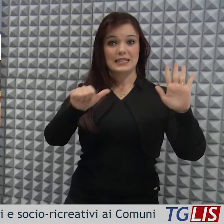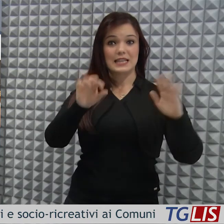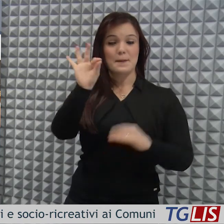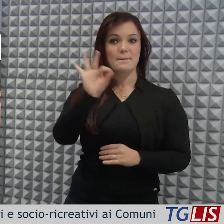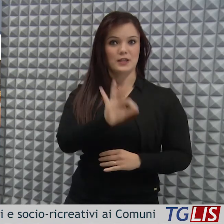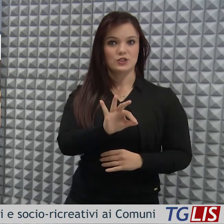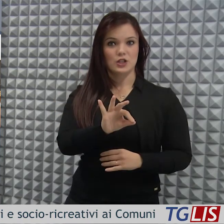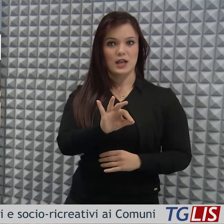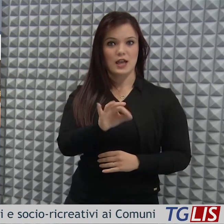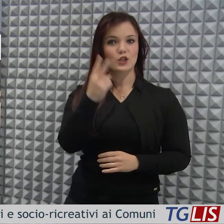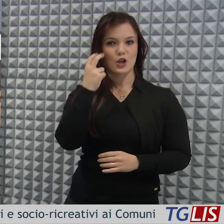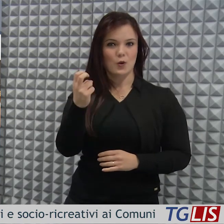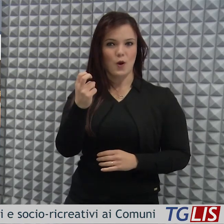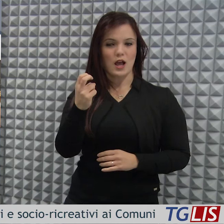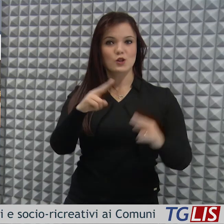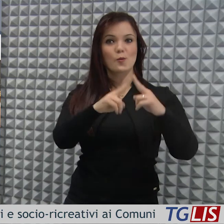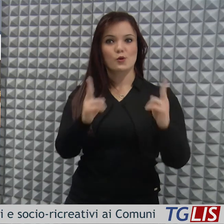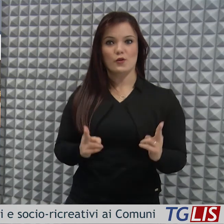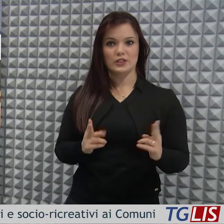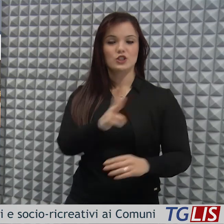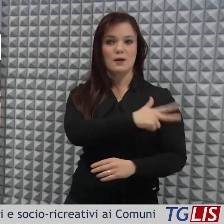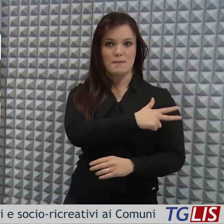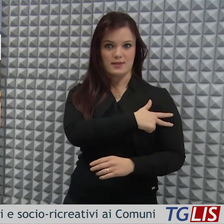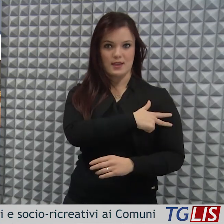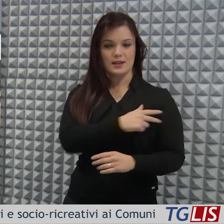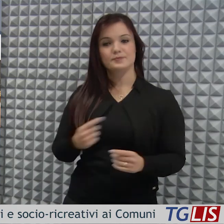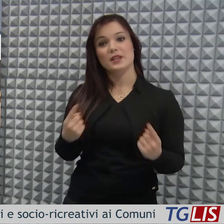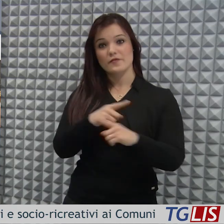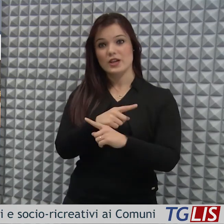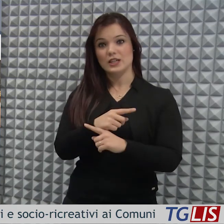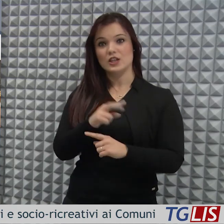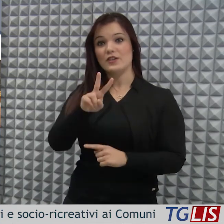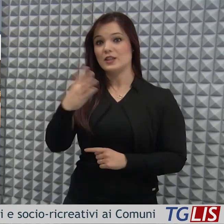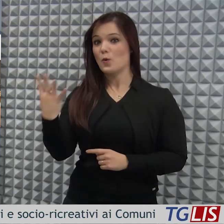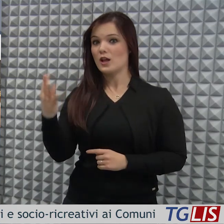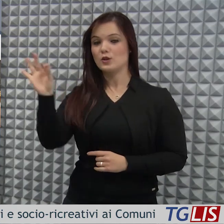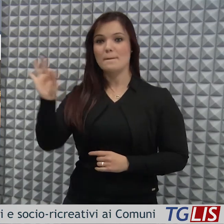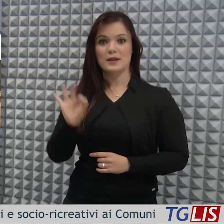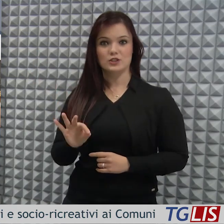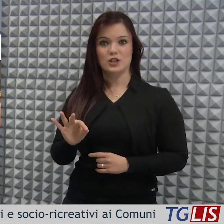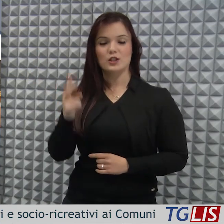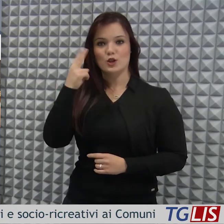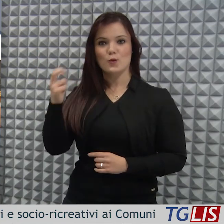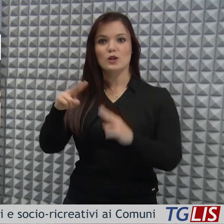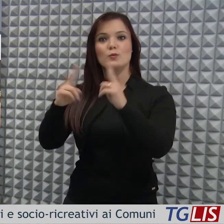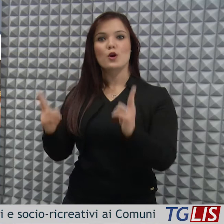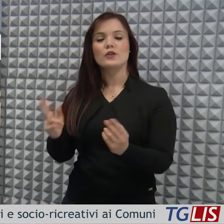76% relative alla provincia di Matera e il 24% alla